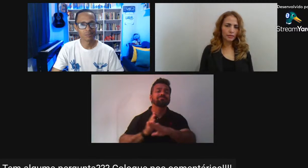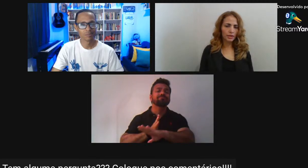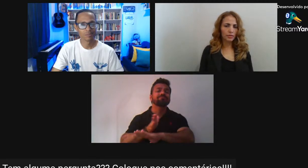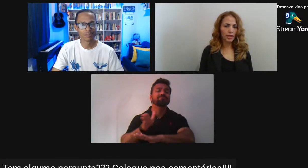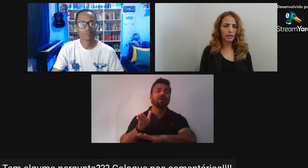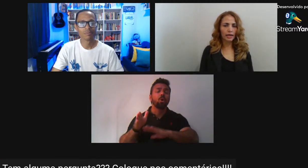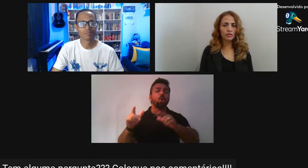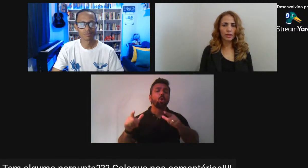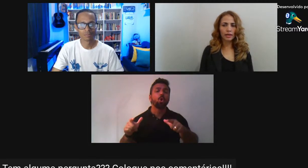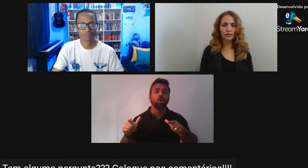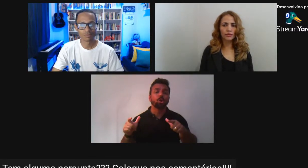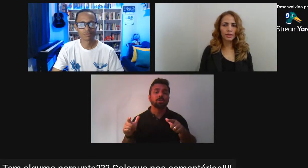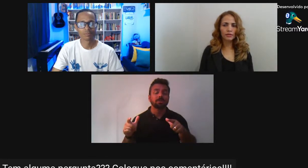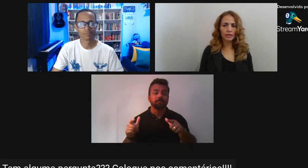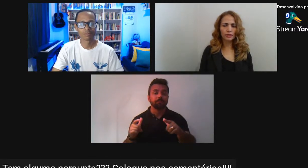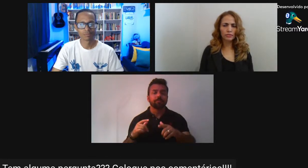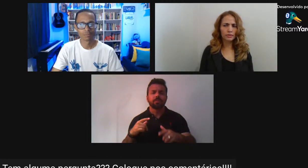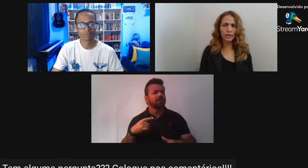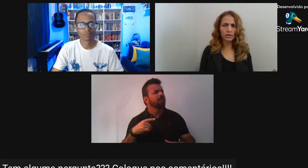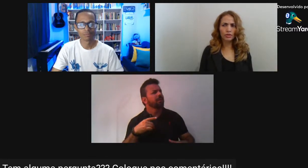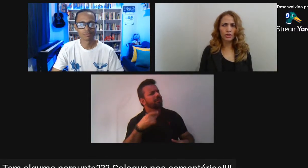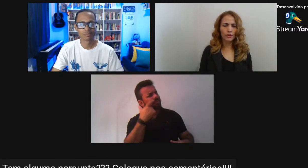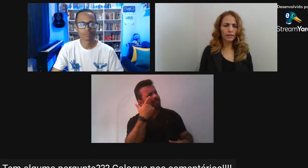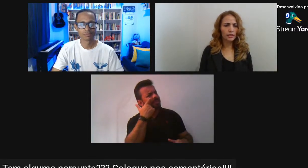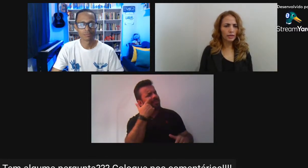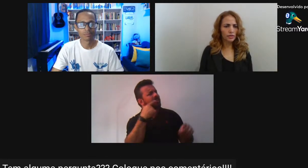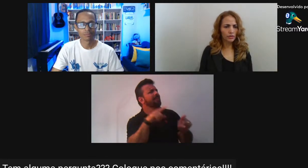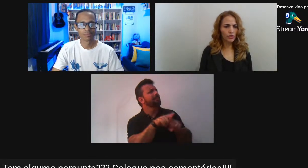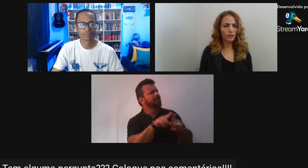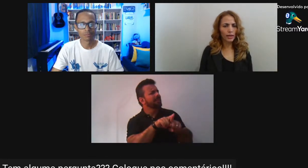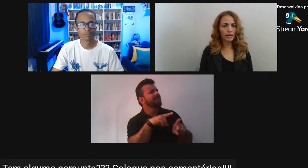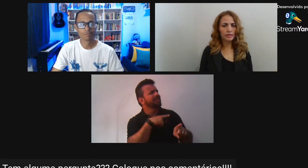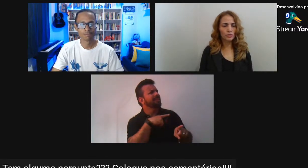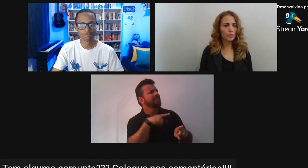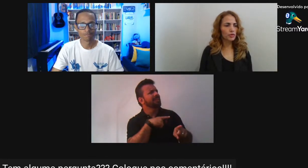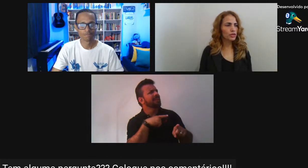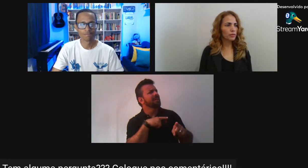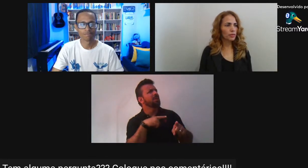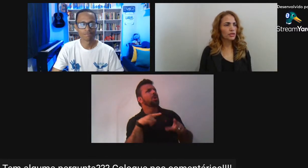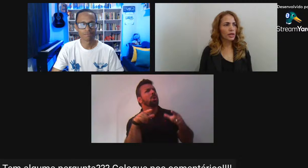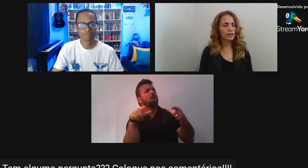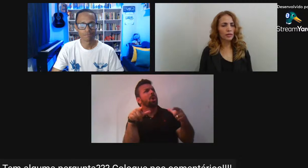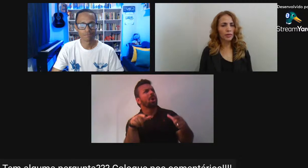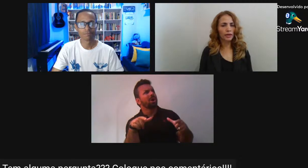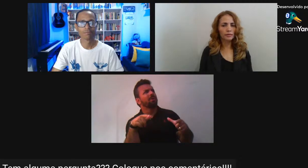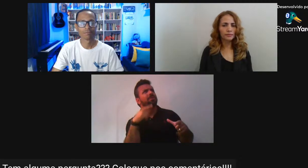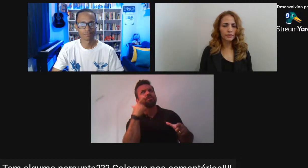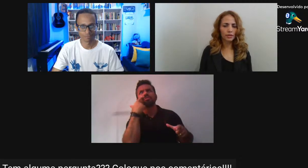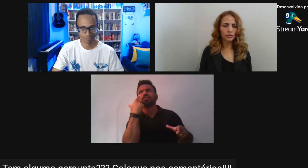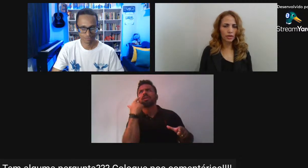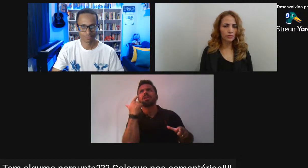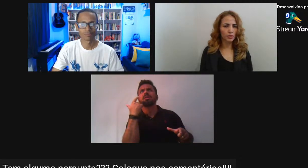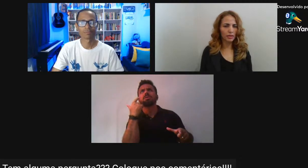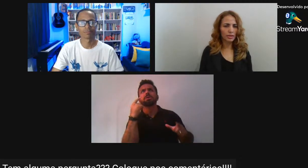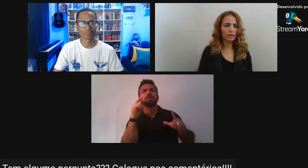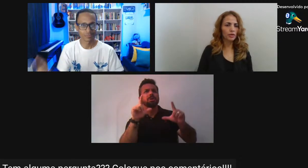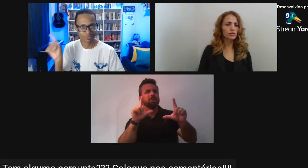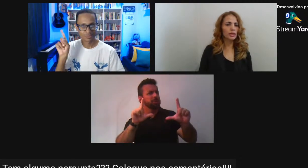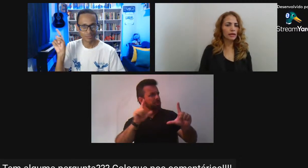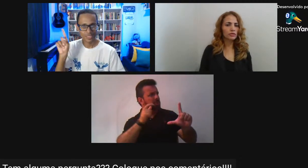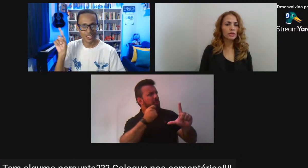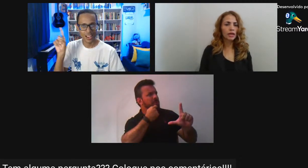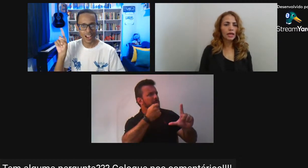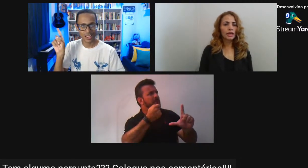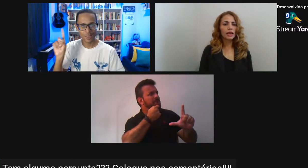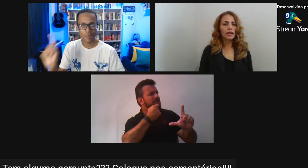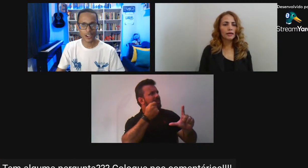Escravizada Mesmo Naquele caso Que ela foi escravizada Acho que durante 40 anos Ela viveu na casa De uma pessoa Acho que em Minas Gerais Se não me engano Eu não me lembro Exatamente